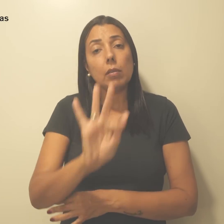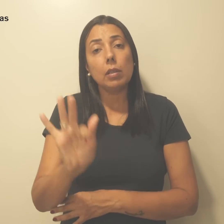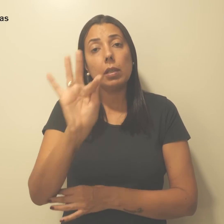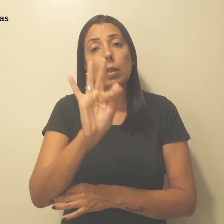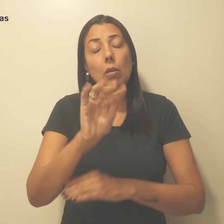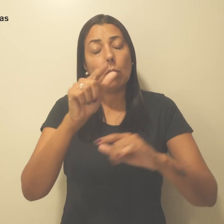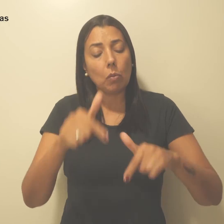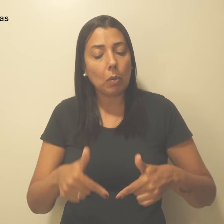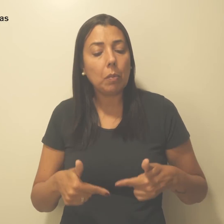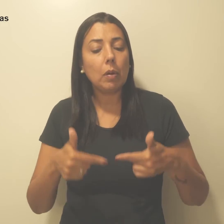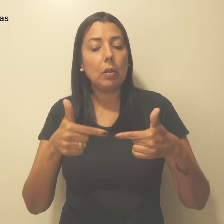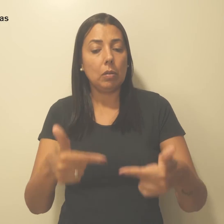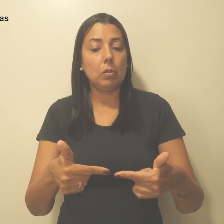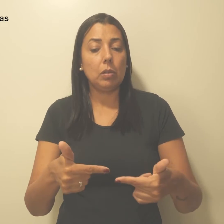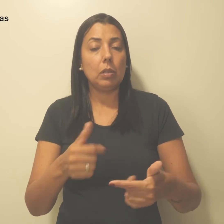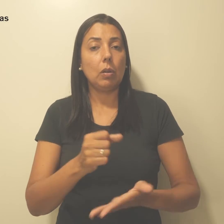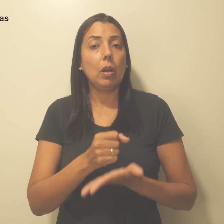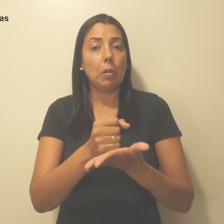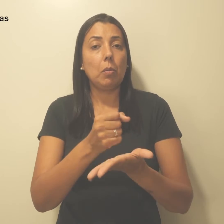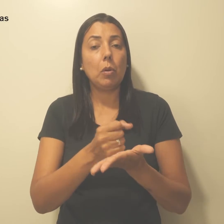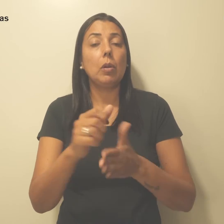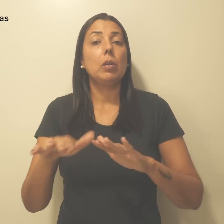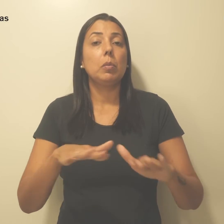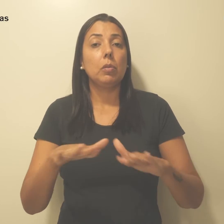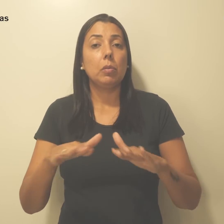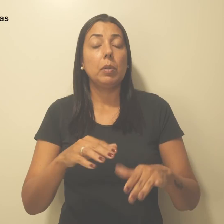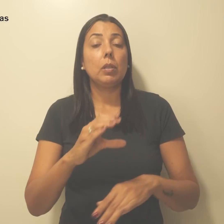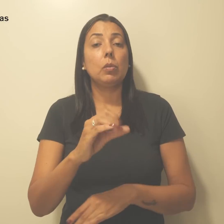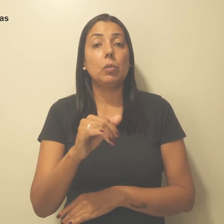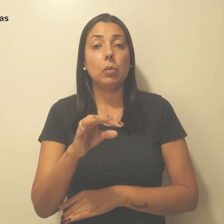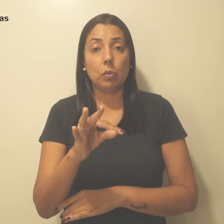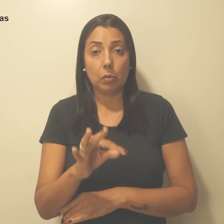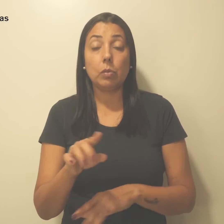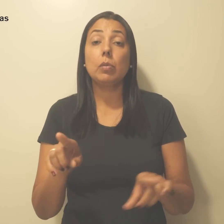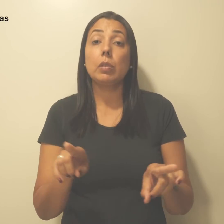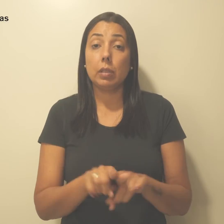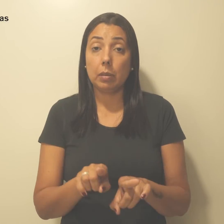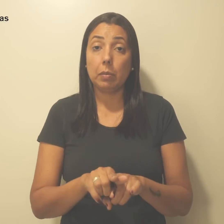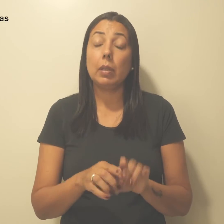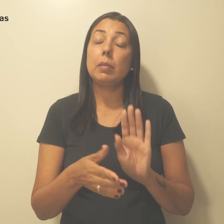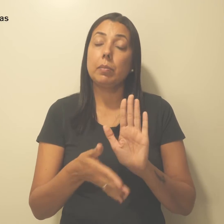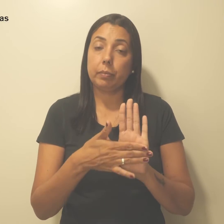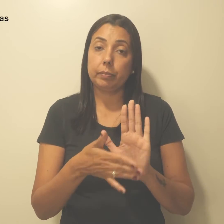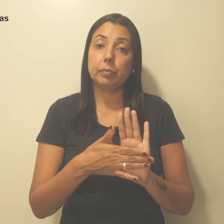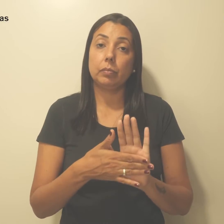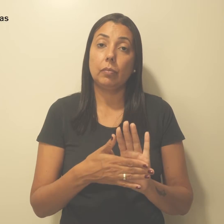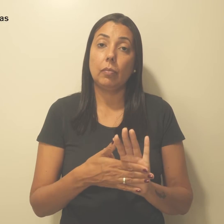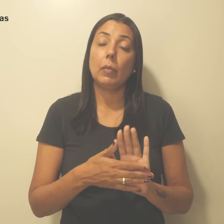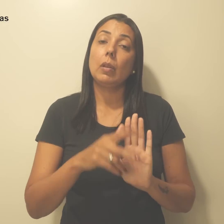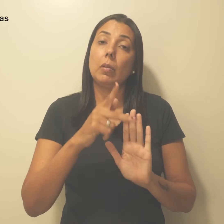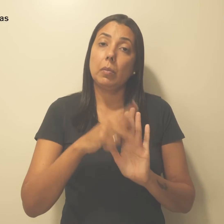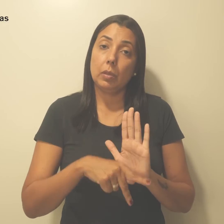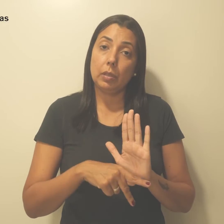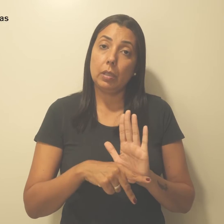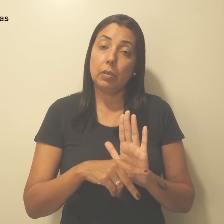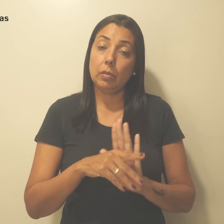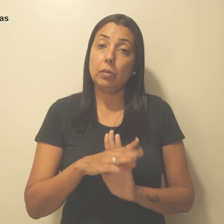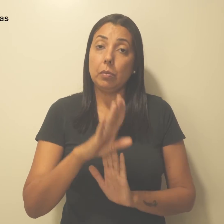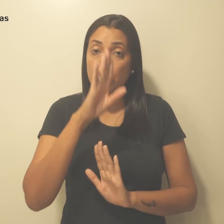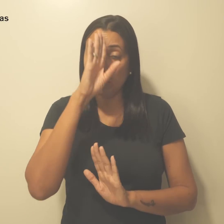luta que contou com a mobilização da CUT, também está na pauta. O projeto de autoria do deputado